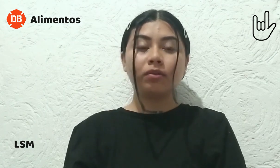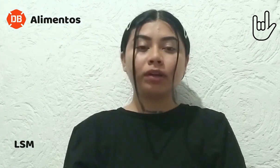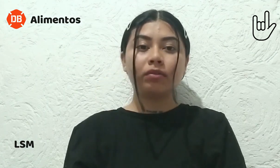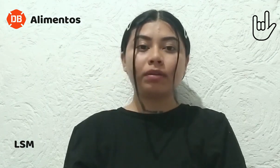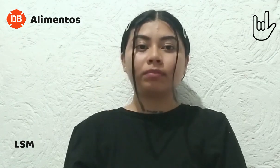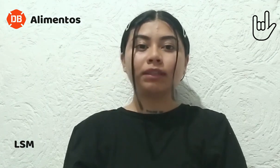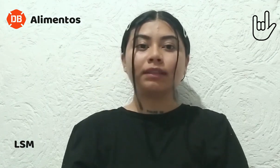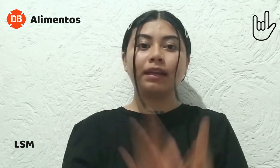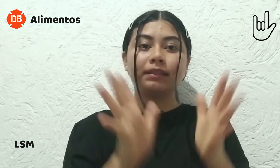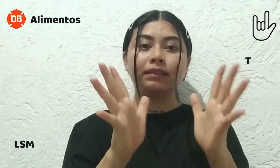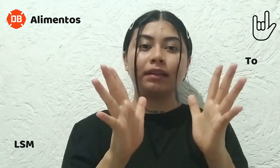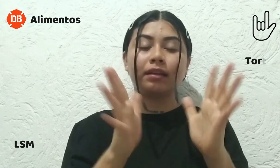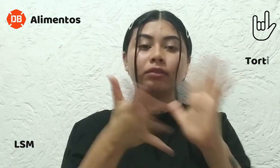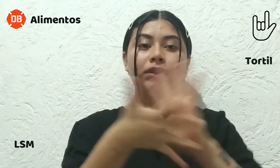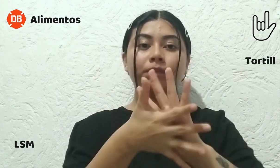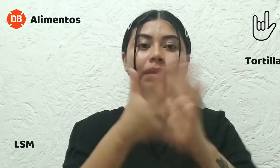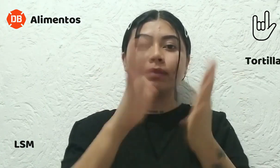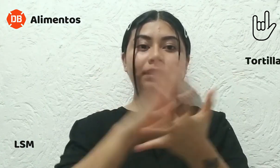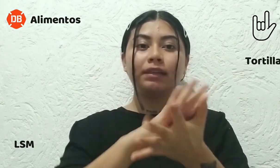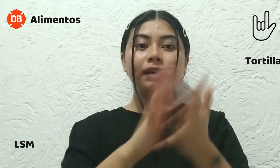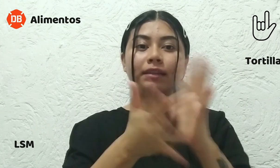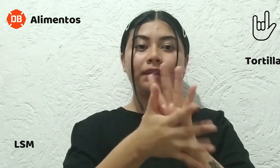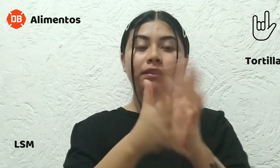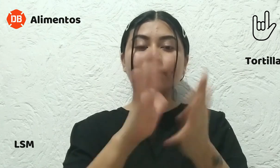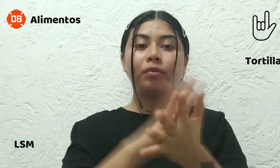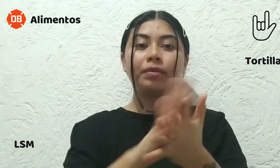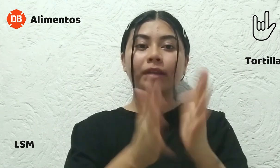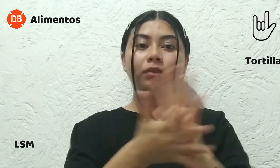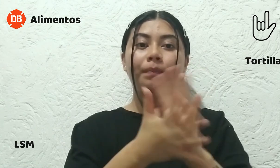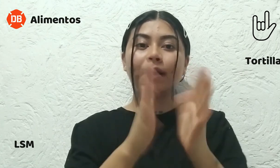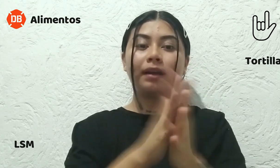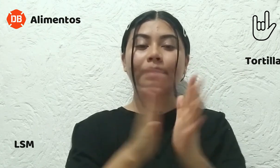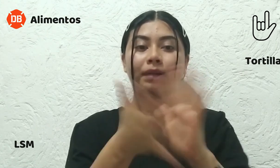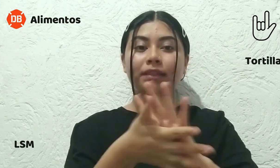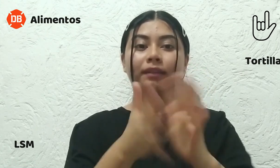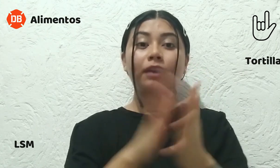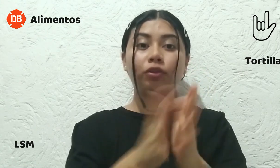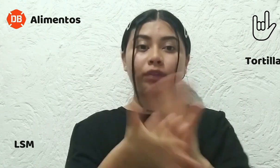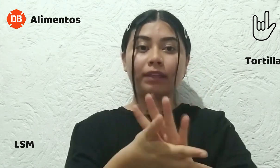único que vamos a hacer es extender nuestras palmas y realizar este movimiento para representar tortillas.